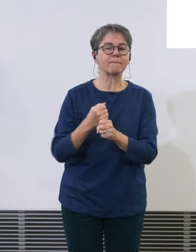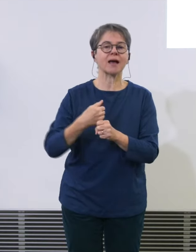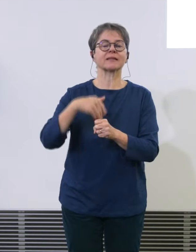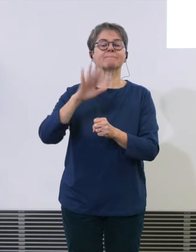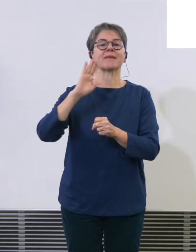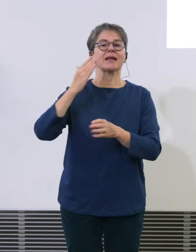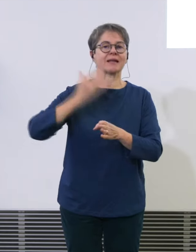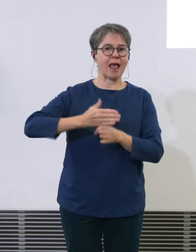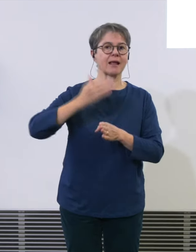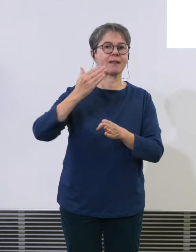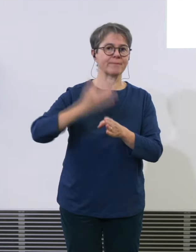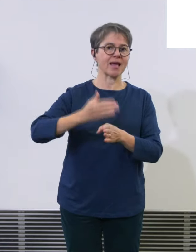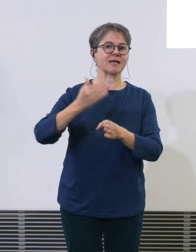Flugplätzen in Europa.